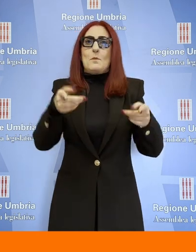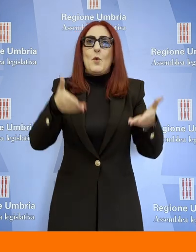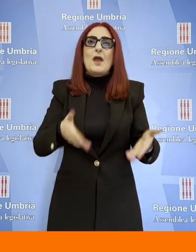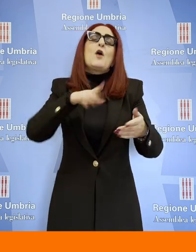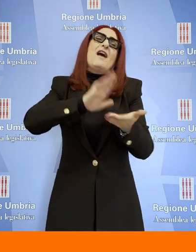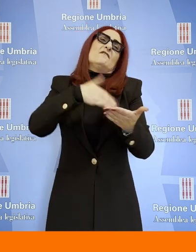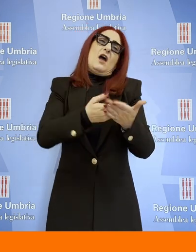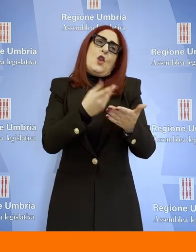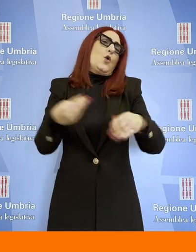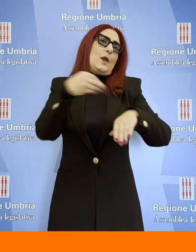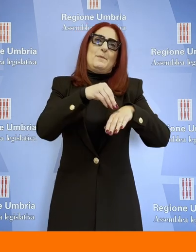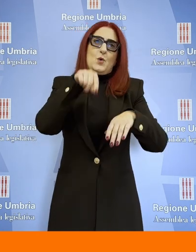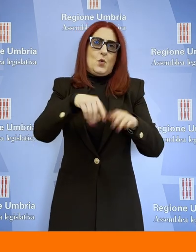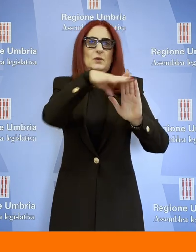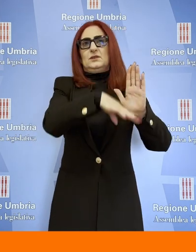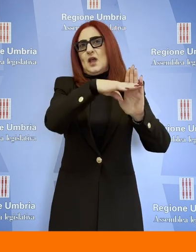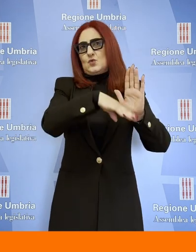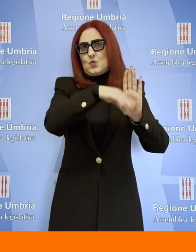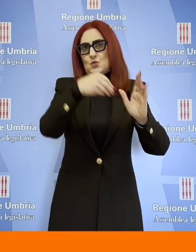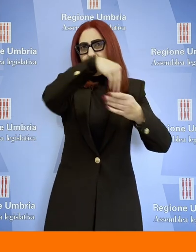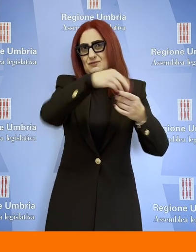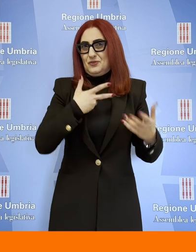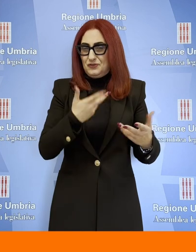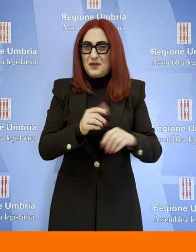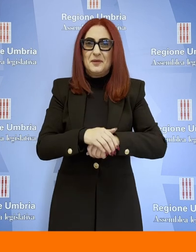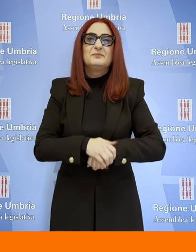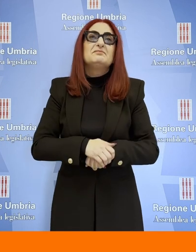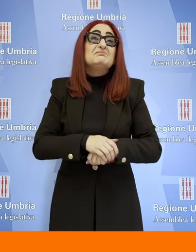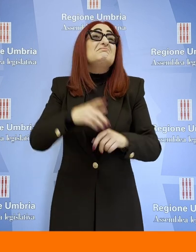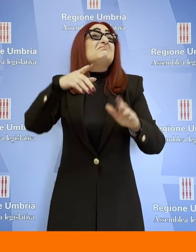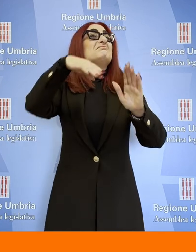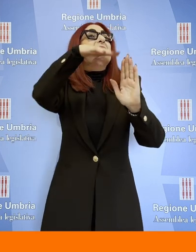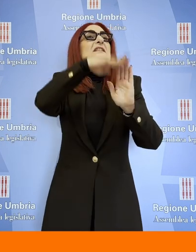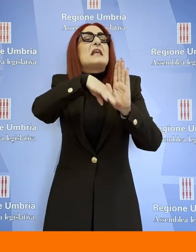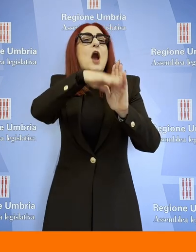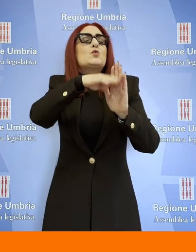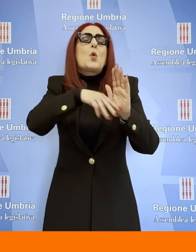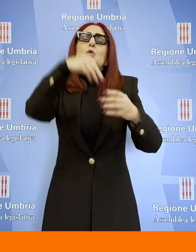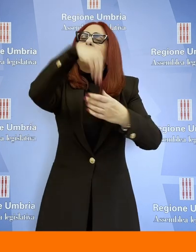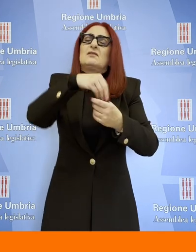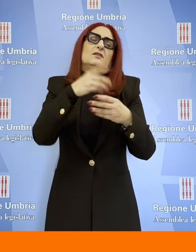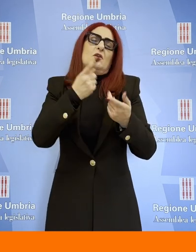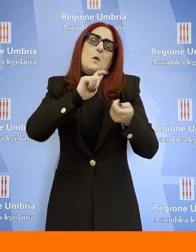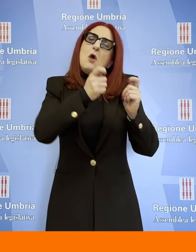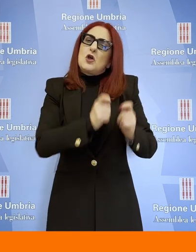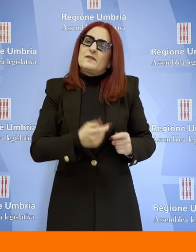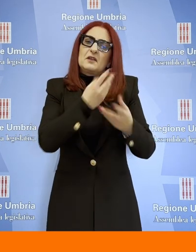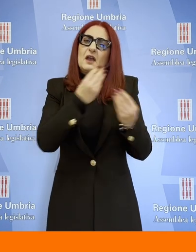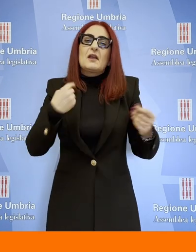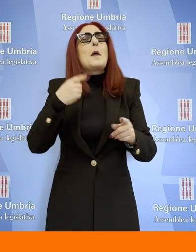state fatte moltissime modifiche ma la parte che a me è sembrata più significativa riguarda la parte iniziale sui principi, gli